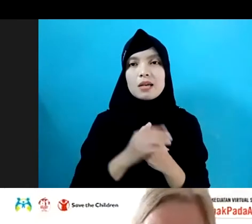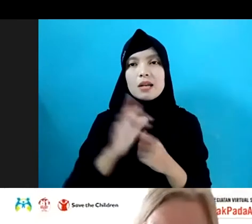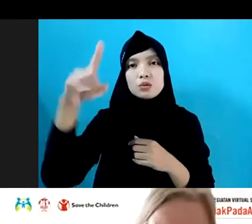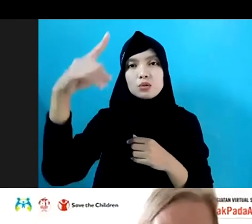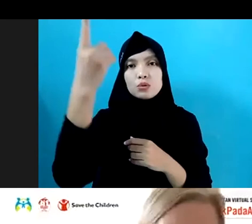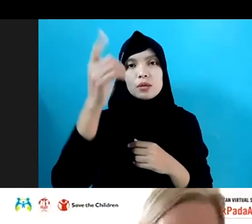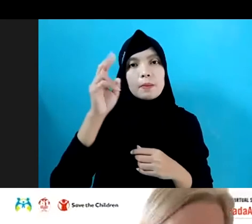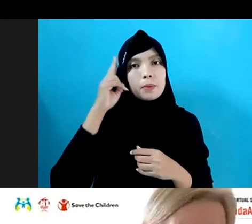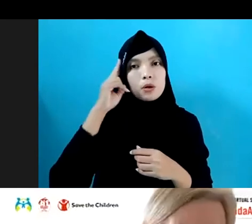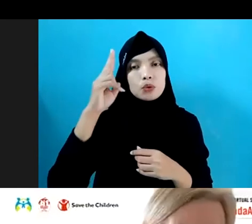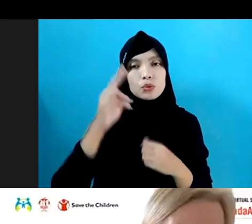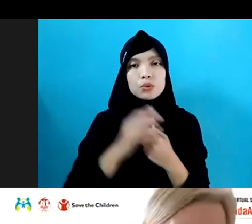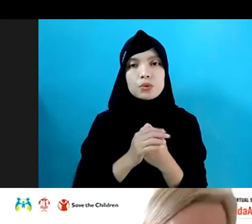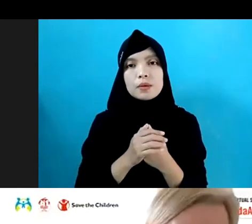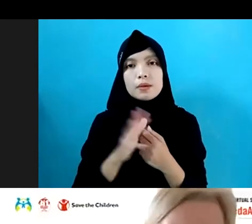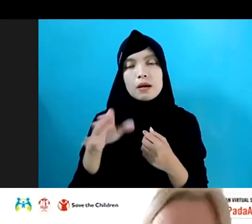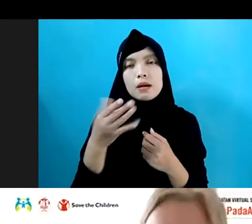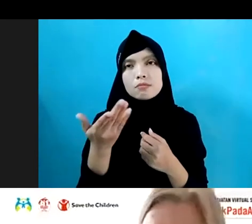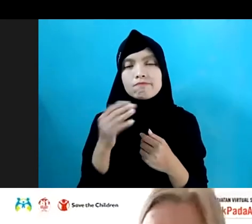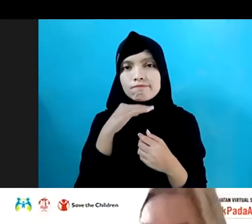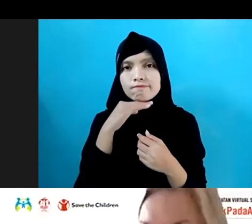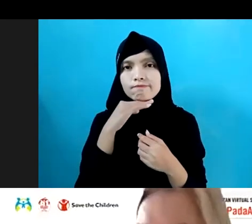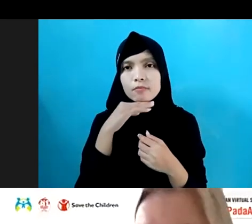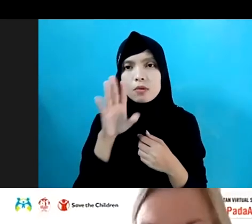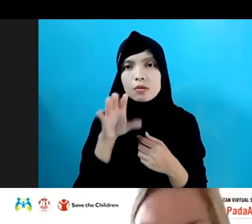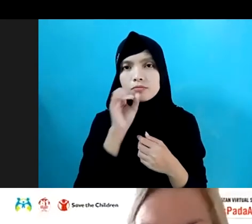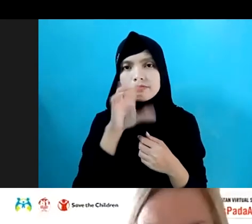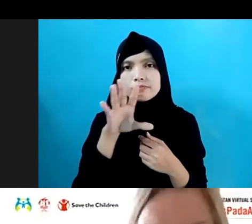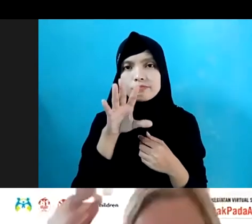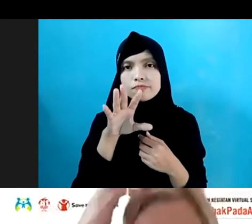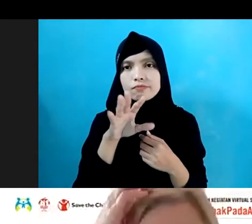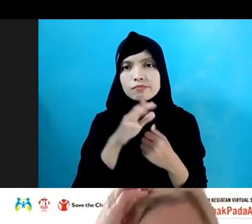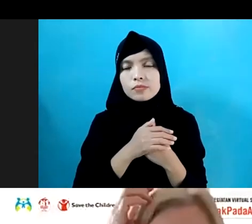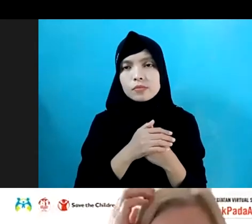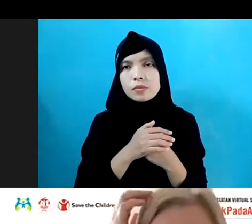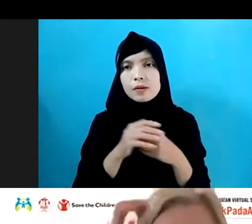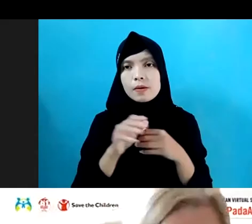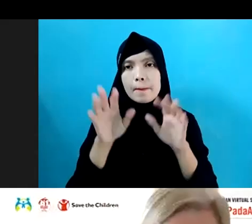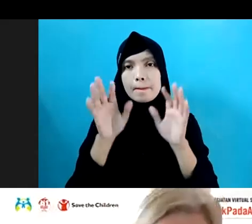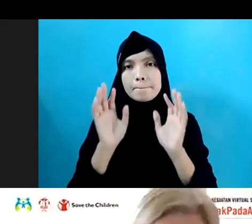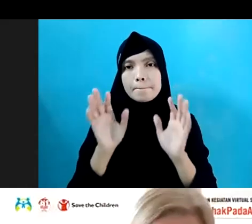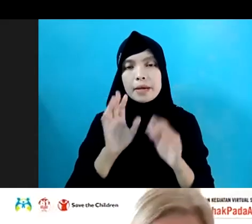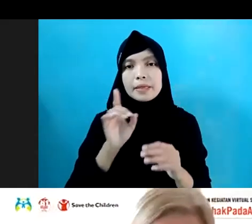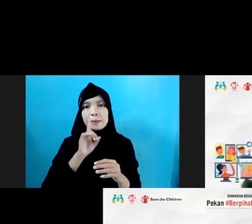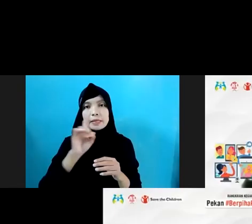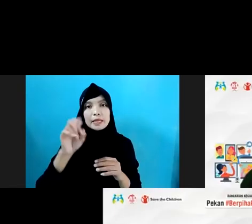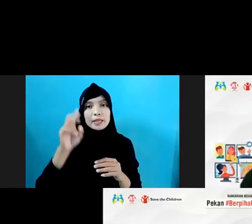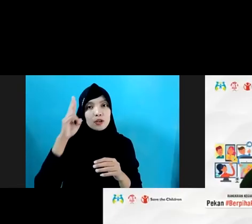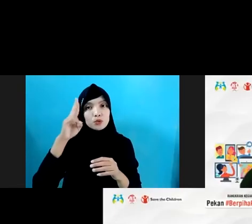sebentar, saya coba sampaikan banyak pertanyaan untuk Ibu Kanya.